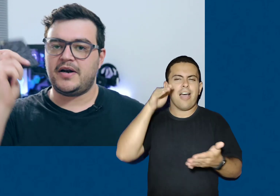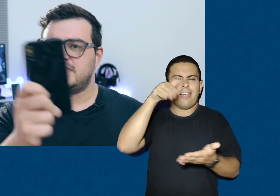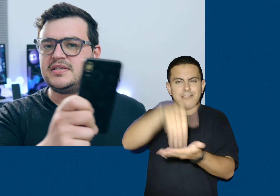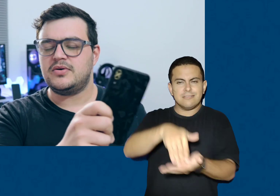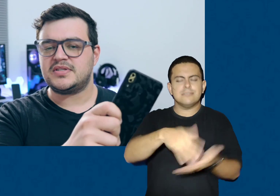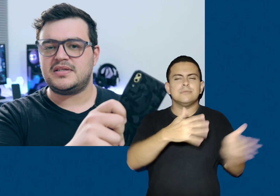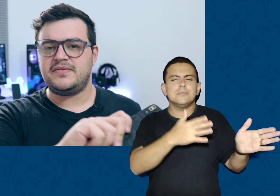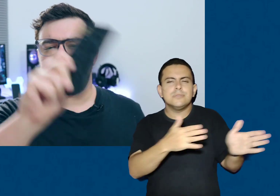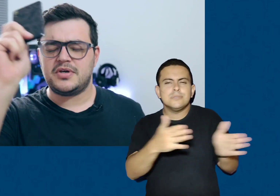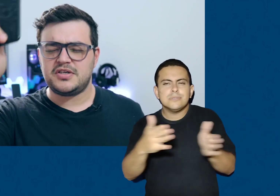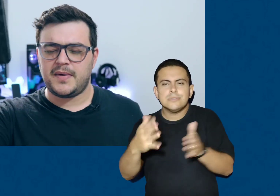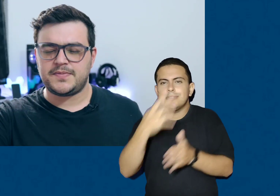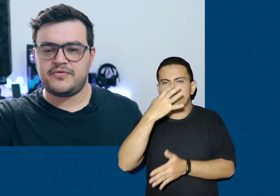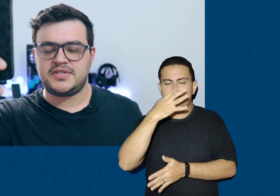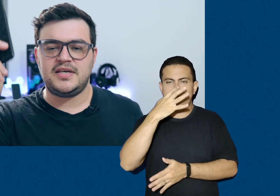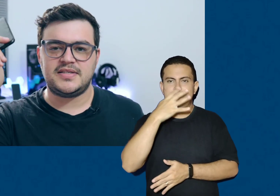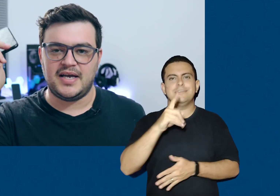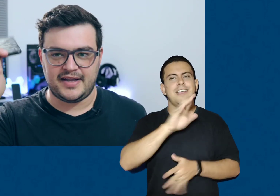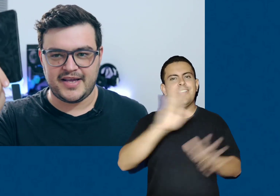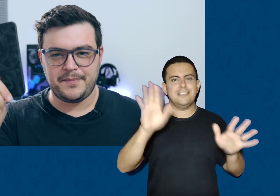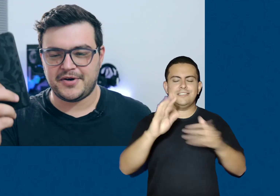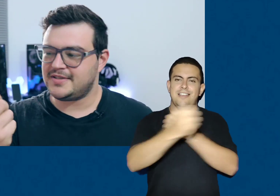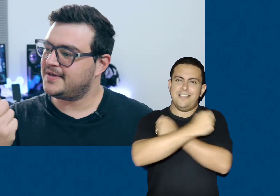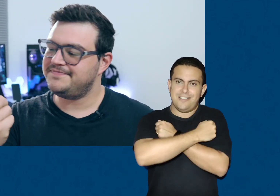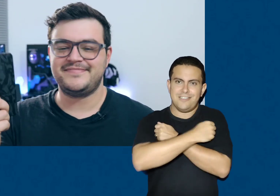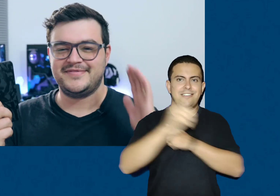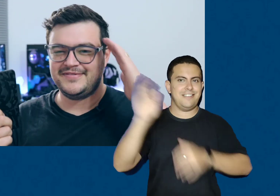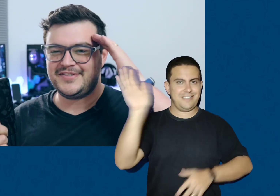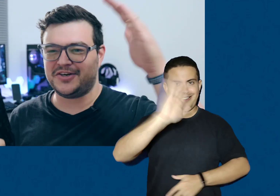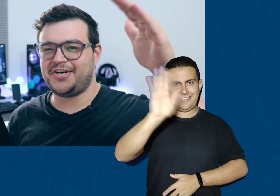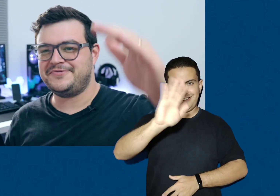Espero que vocês tenham gostado desse vídeo, um grande abraço para vocês, até a próxima, tchau, tchau.